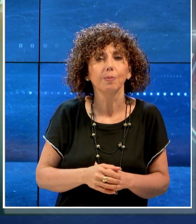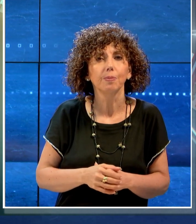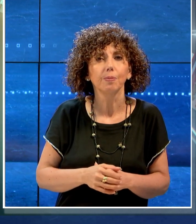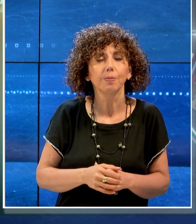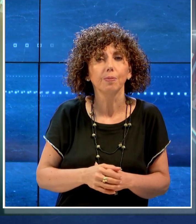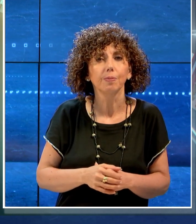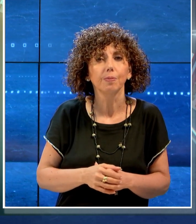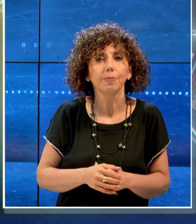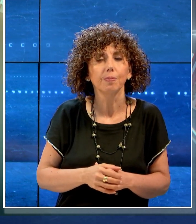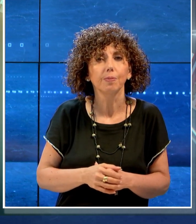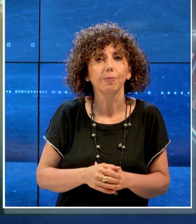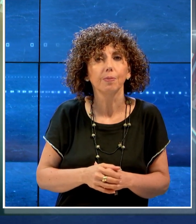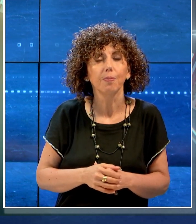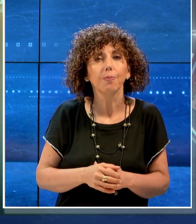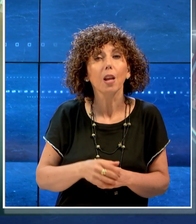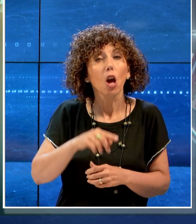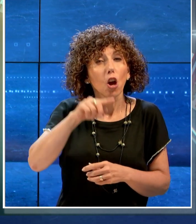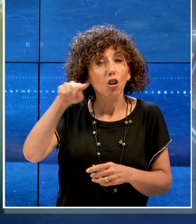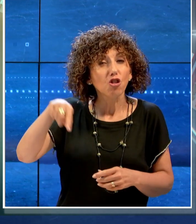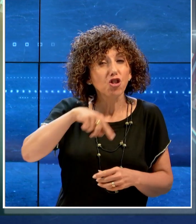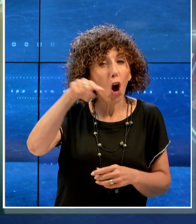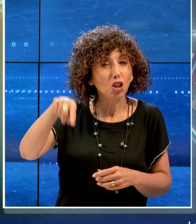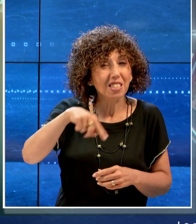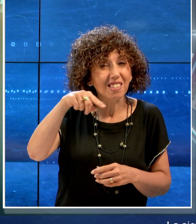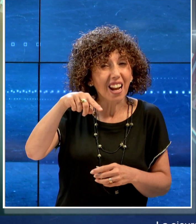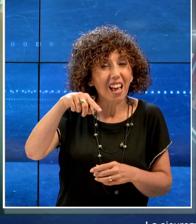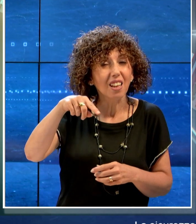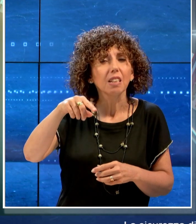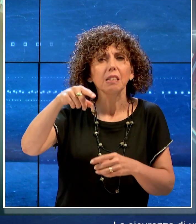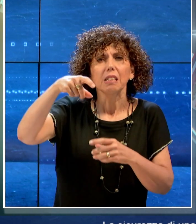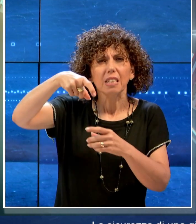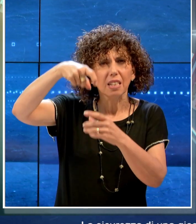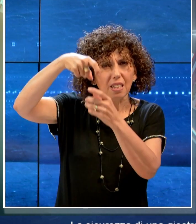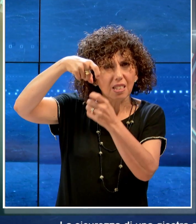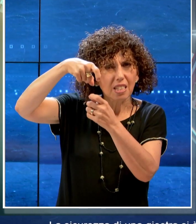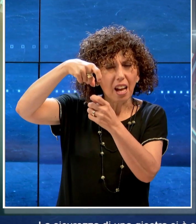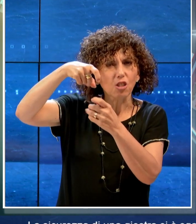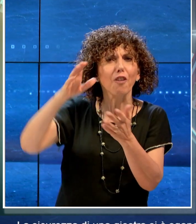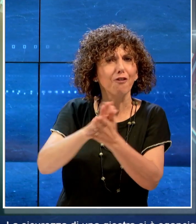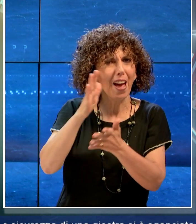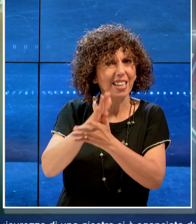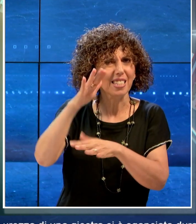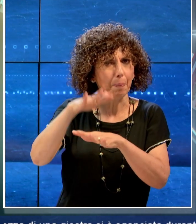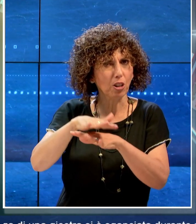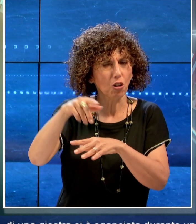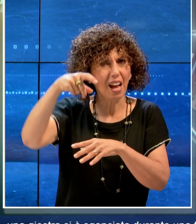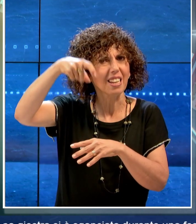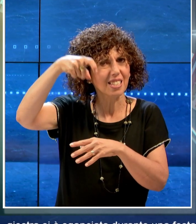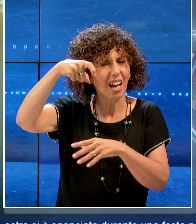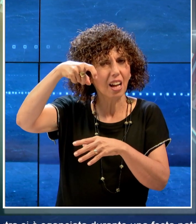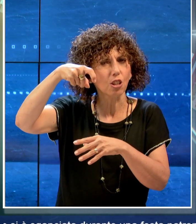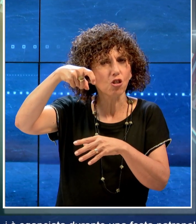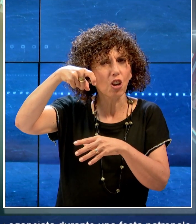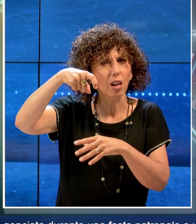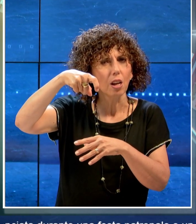La sicurezza di una giostra si è sganciata durante una festa patronale e un ragazzo è stato